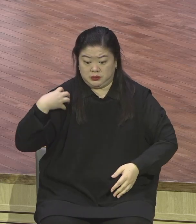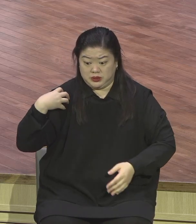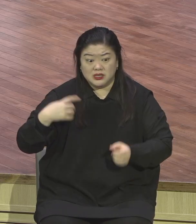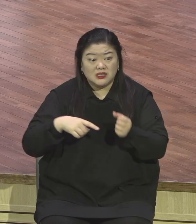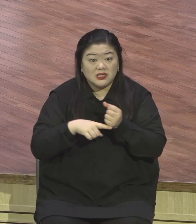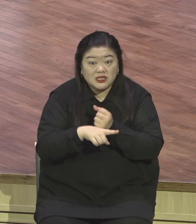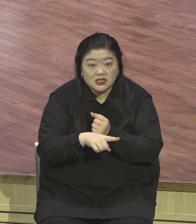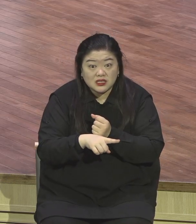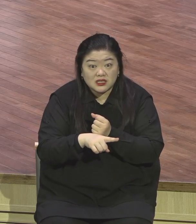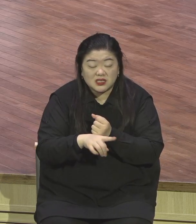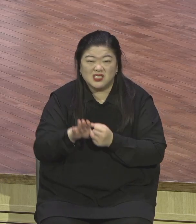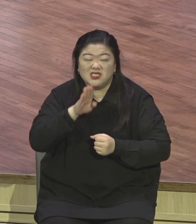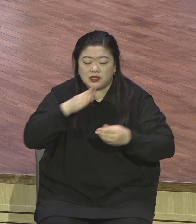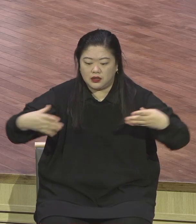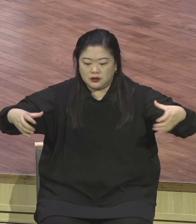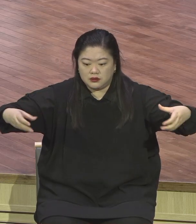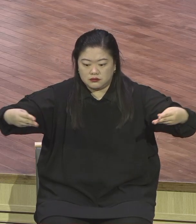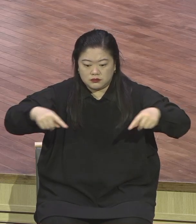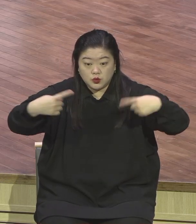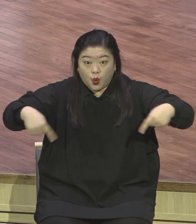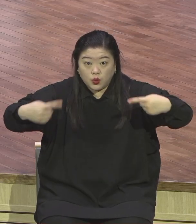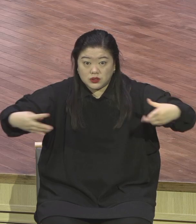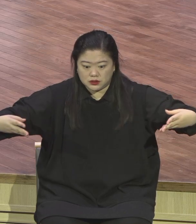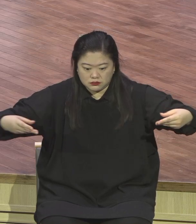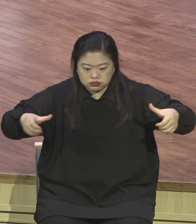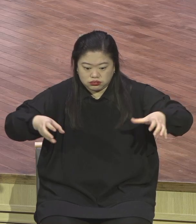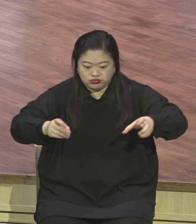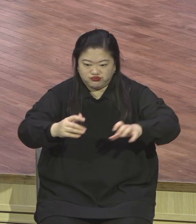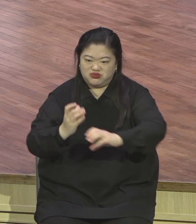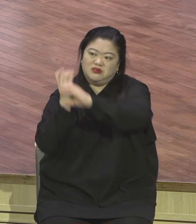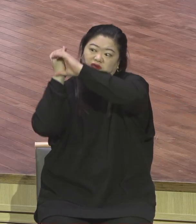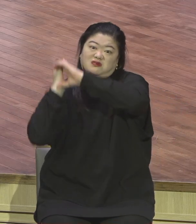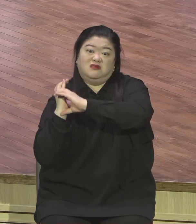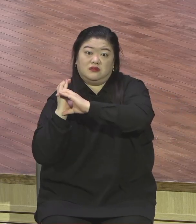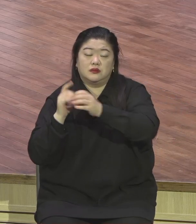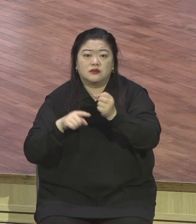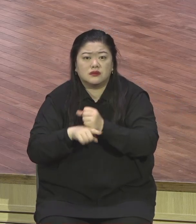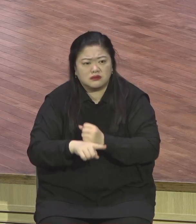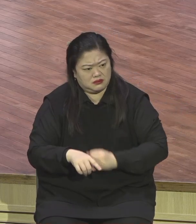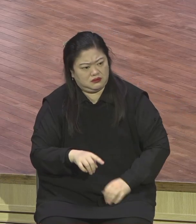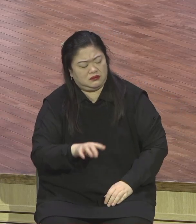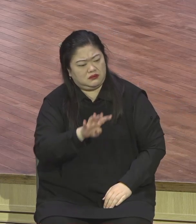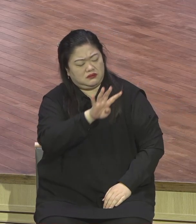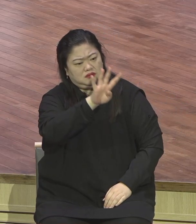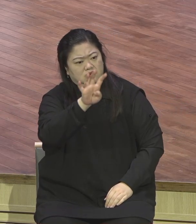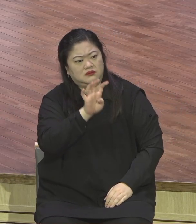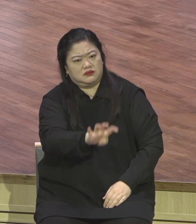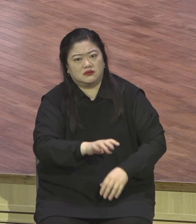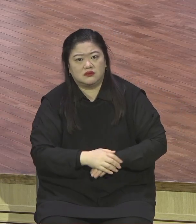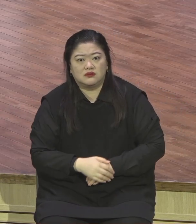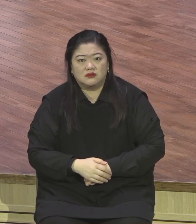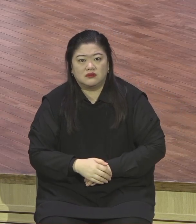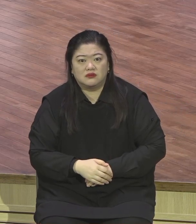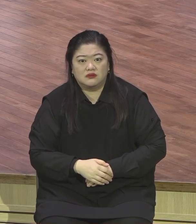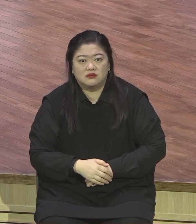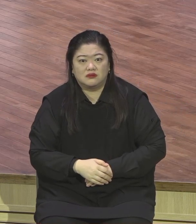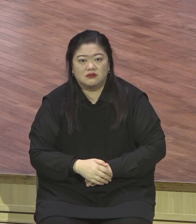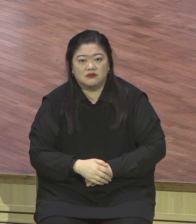사실 죄인된 인간이 율법을 다 지킬 수가 없어요. 죄인된 인간은 율법을 다 지킬